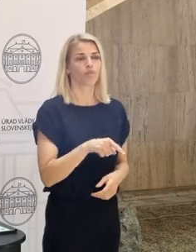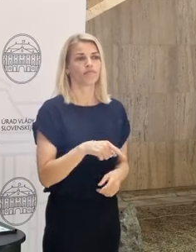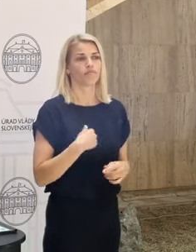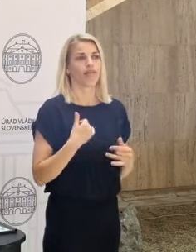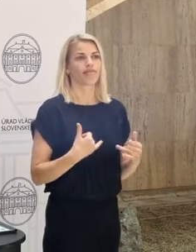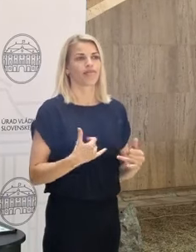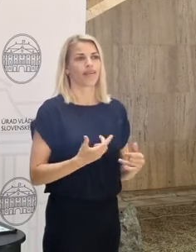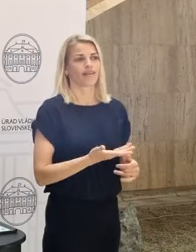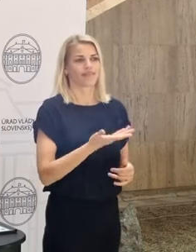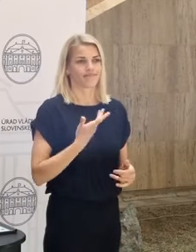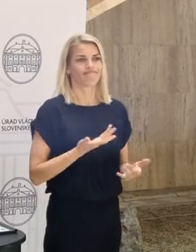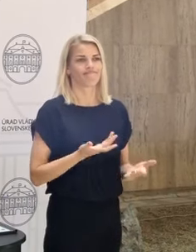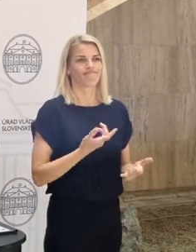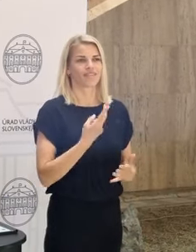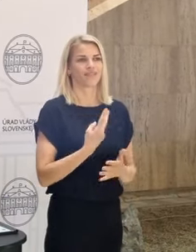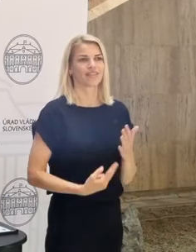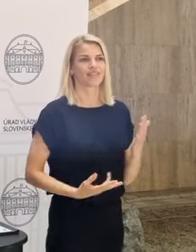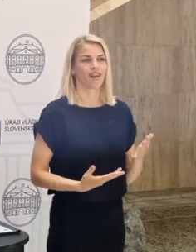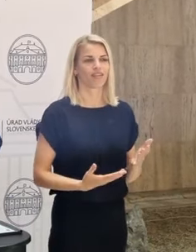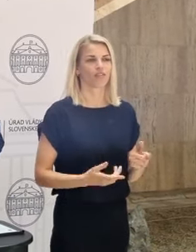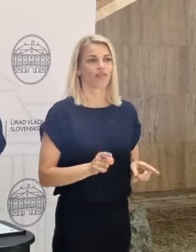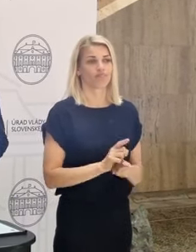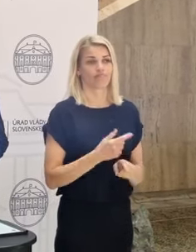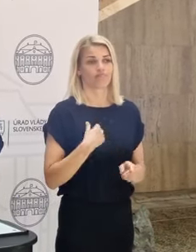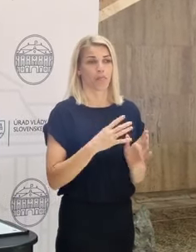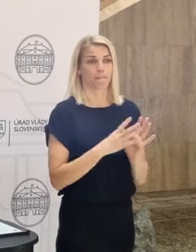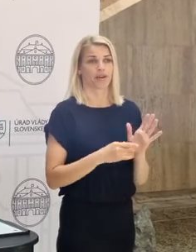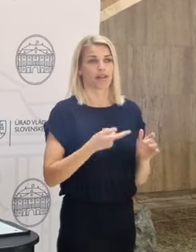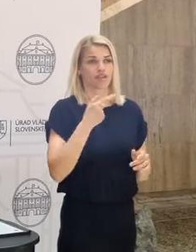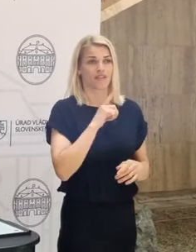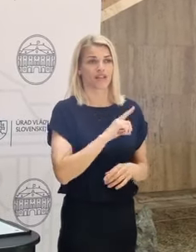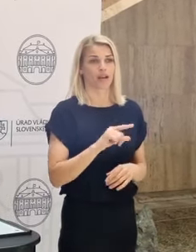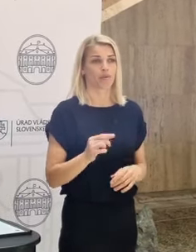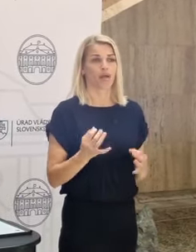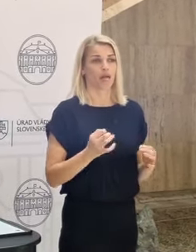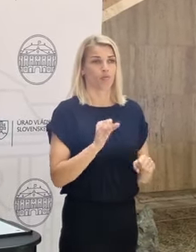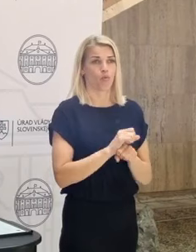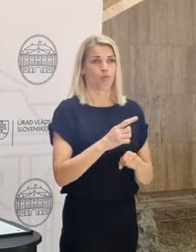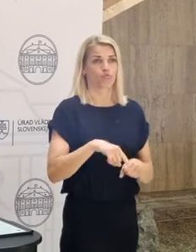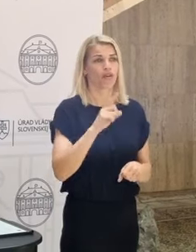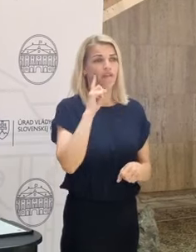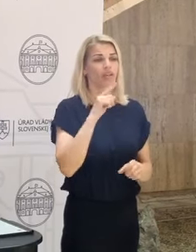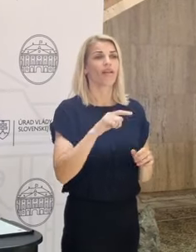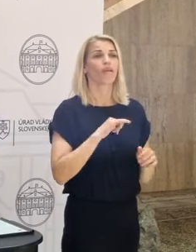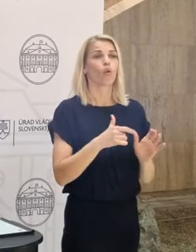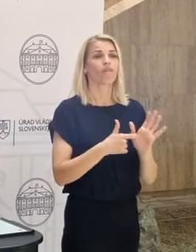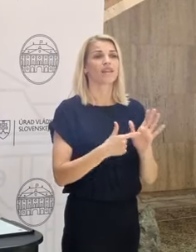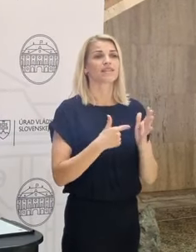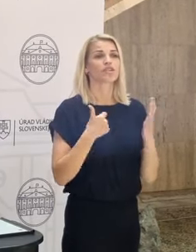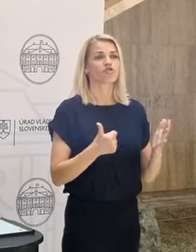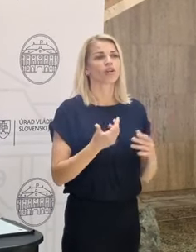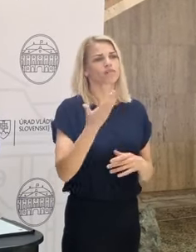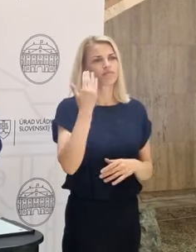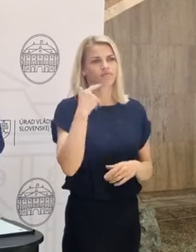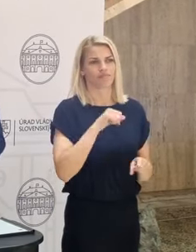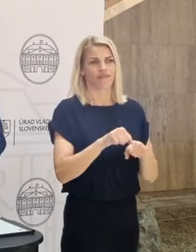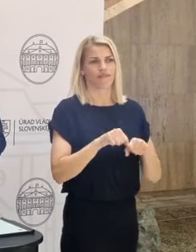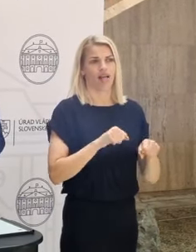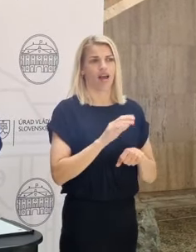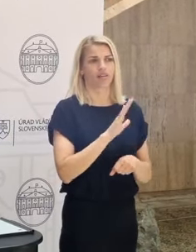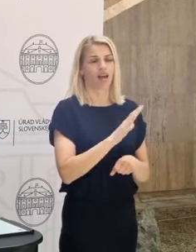doplácame. Je to aj príklad Slovenskej republiky, pretože, ako viete, už v roku 2006 vtedajšia vláda